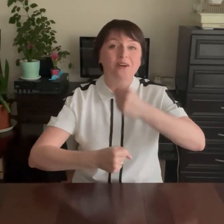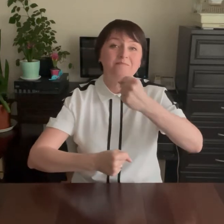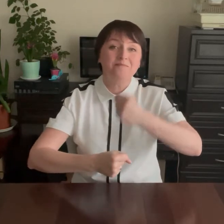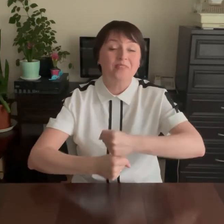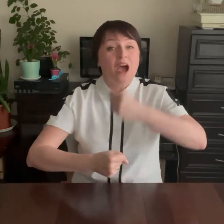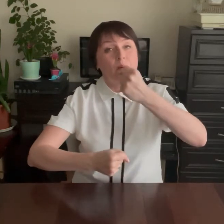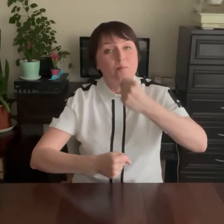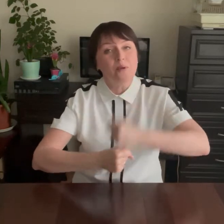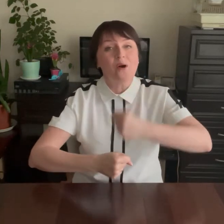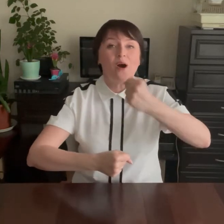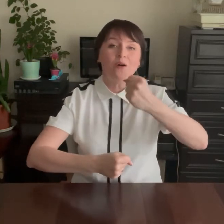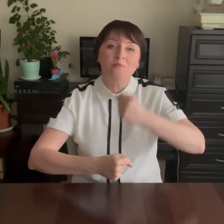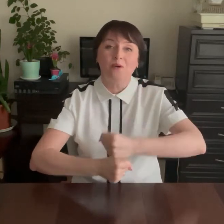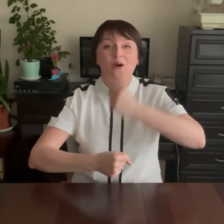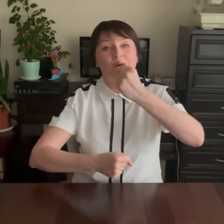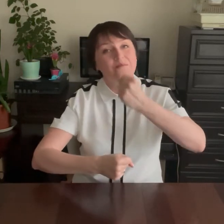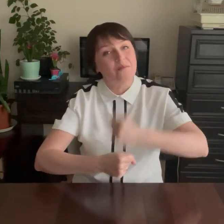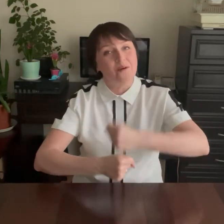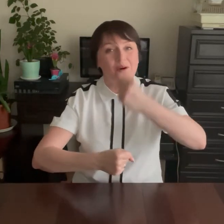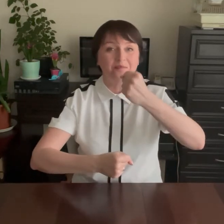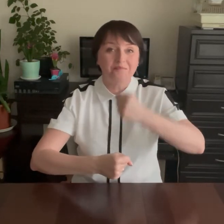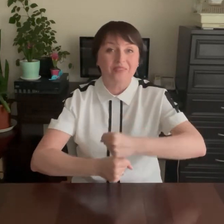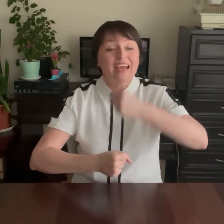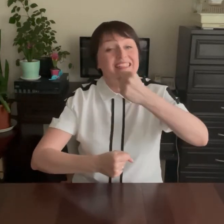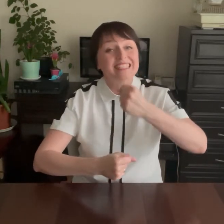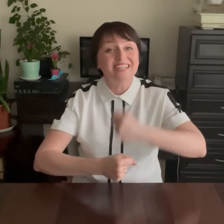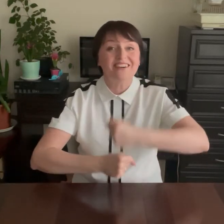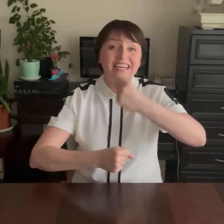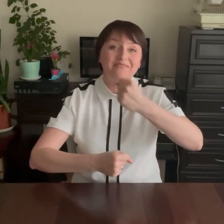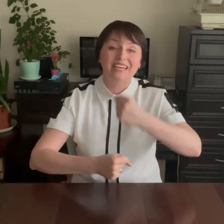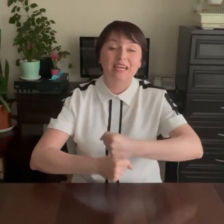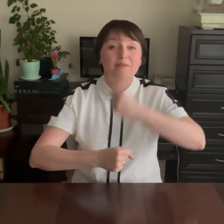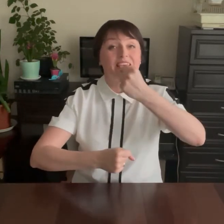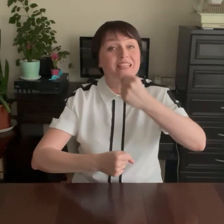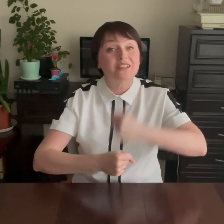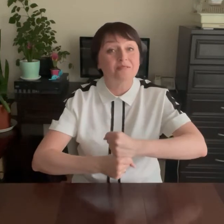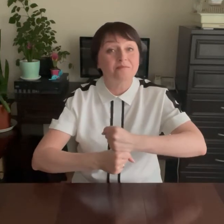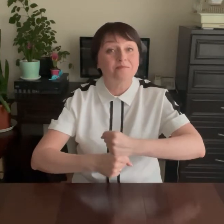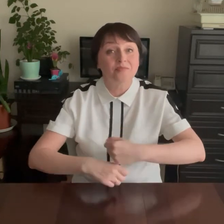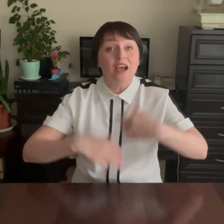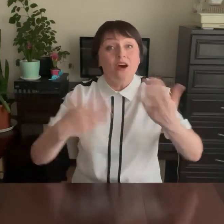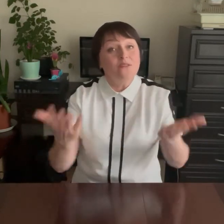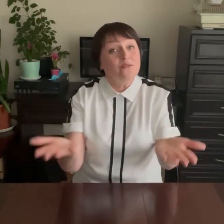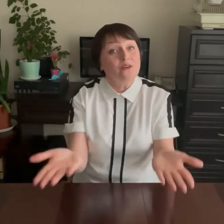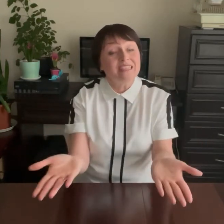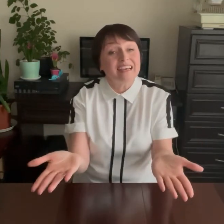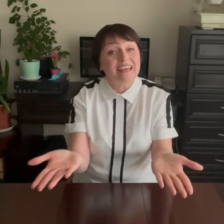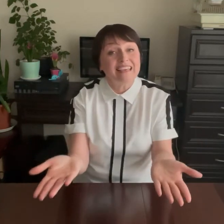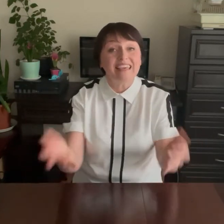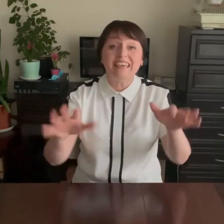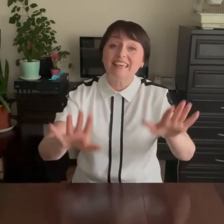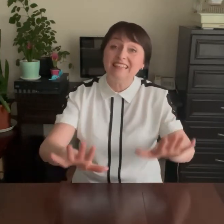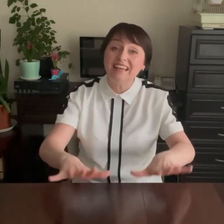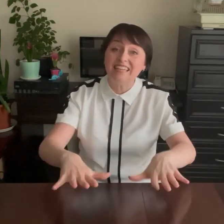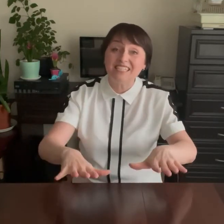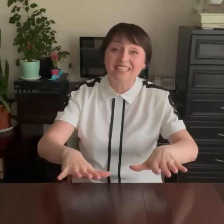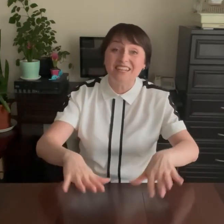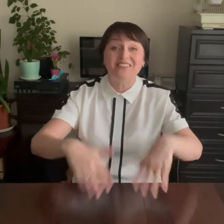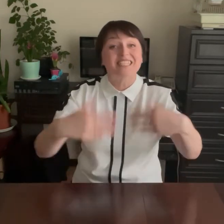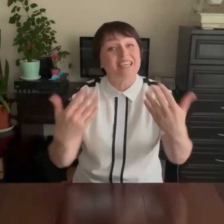Бом-бом-бом! Строим крепкий дом! Вот какие наши ручки!